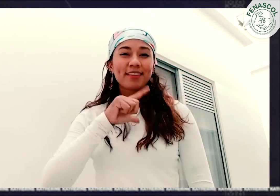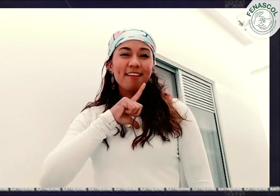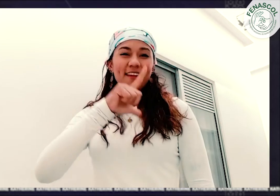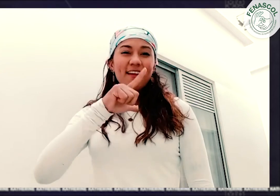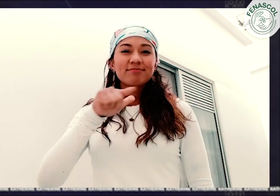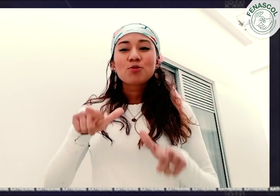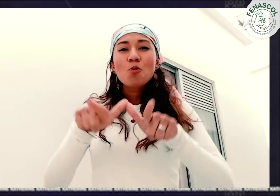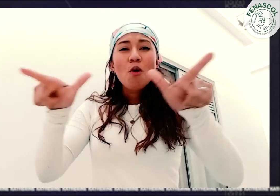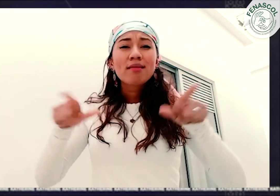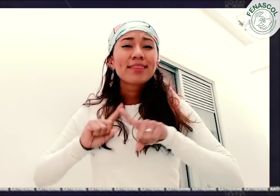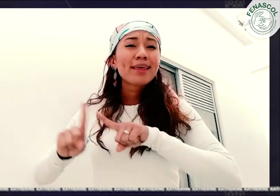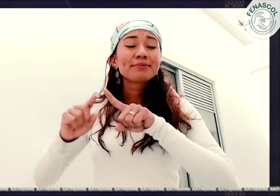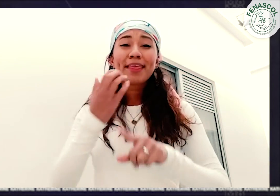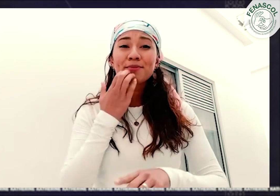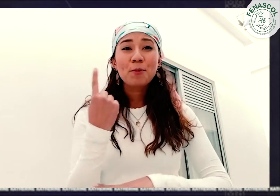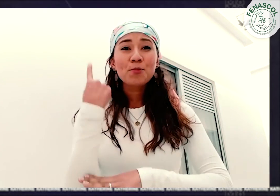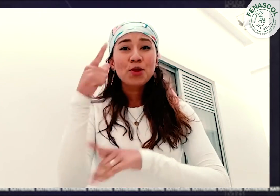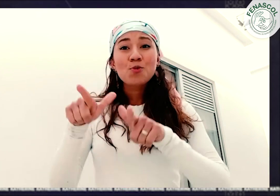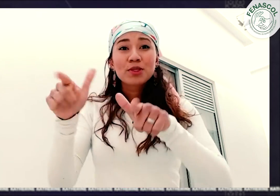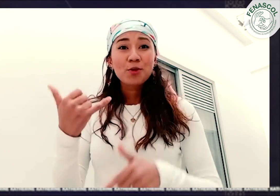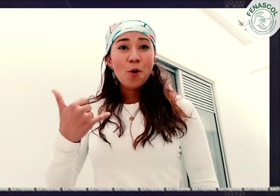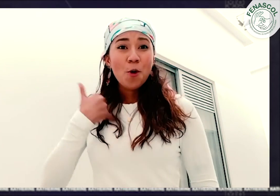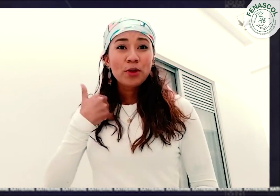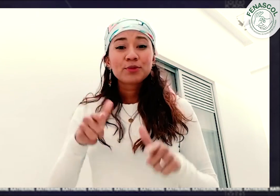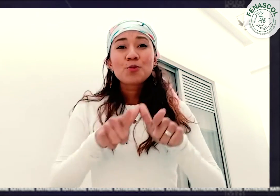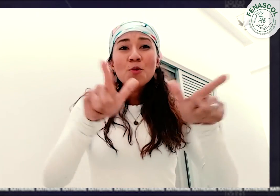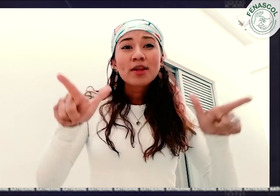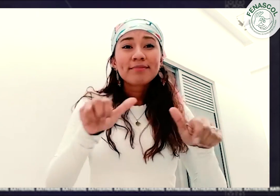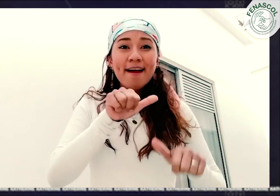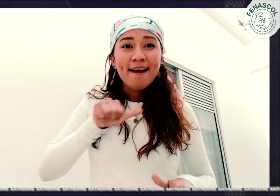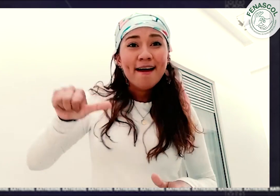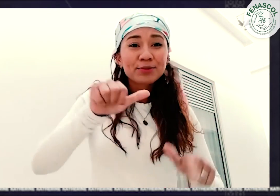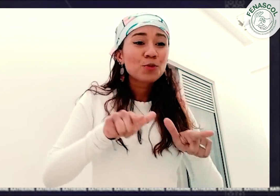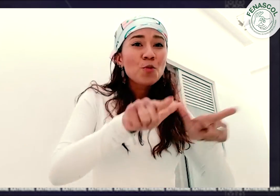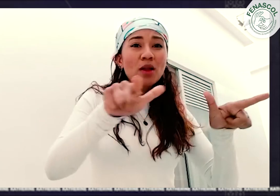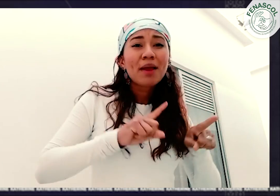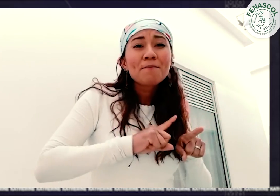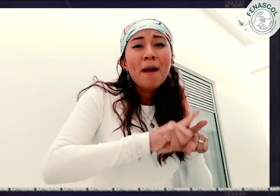Amo ser líder en diferentes espacios políticos, de jóvenes, de mujeres Me encanta